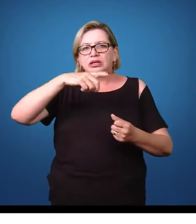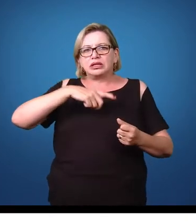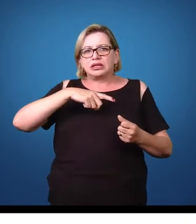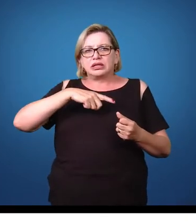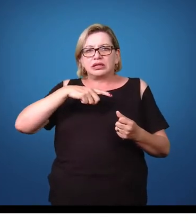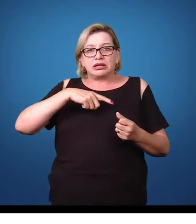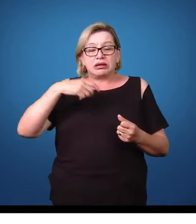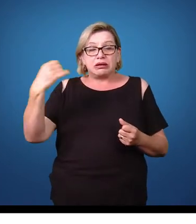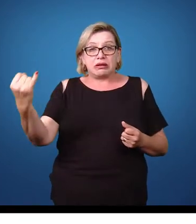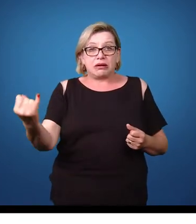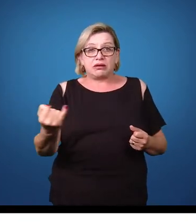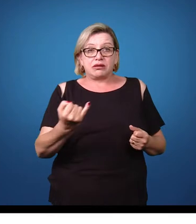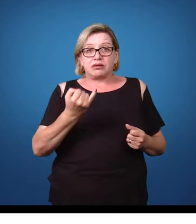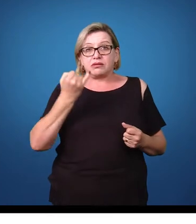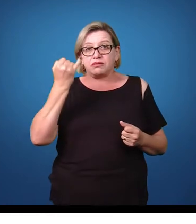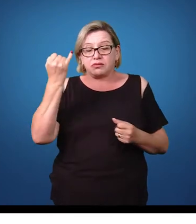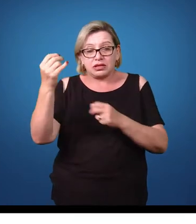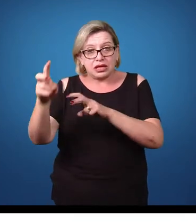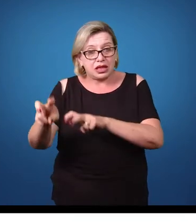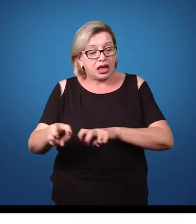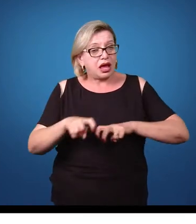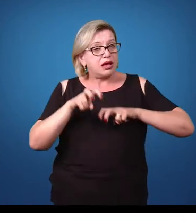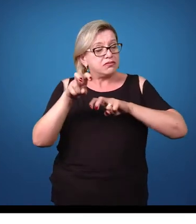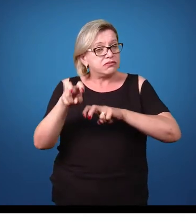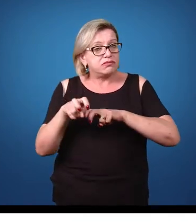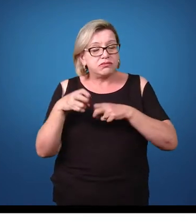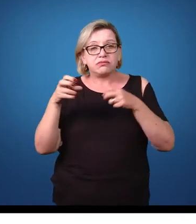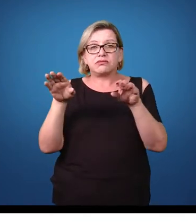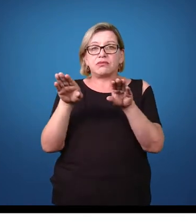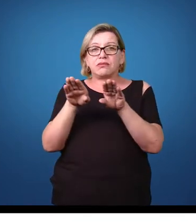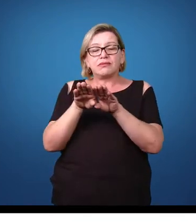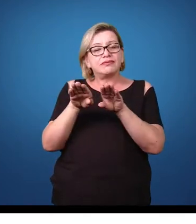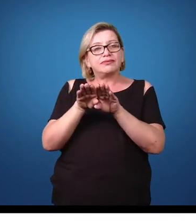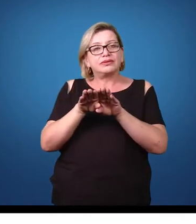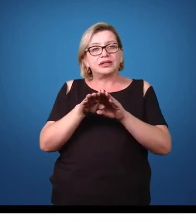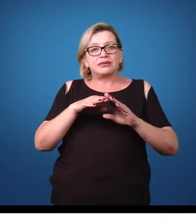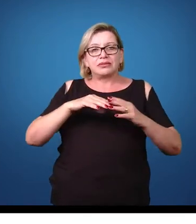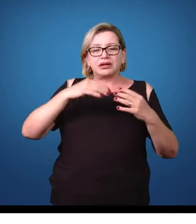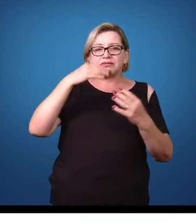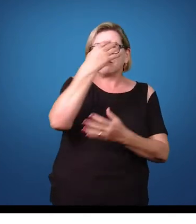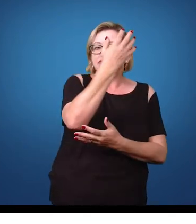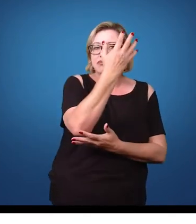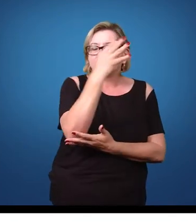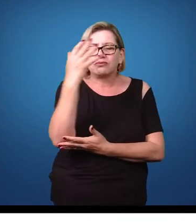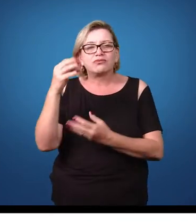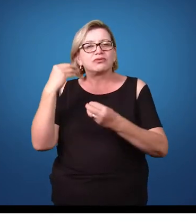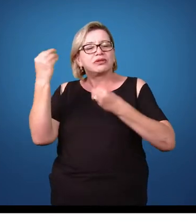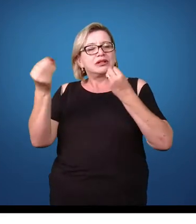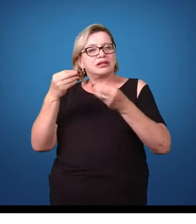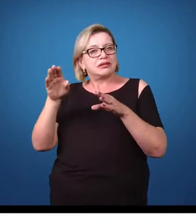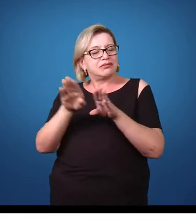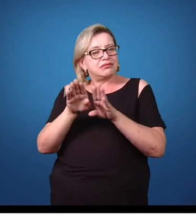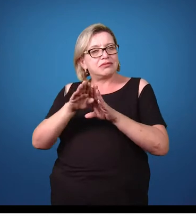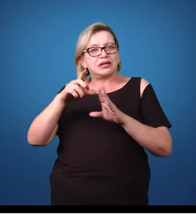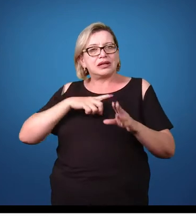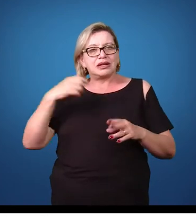Eles têm grande importância, tanto agrícola quanto ambiental,